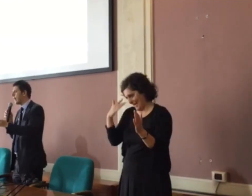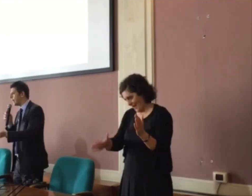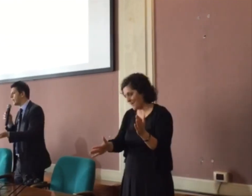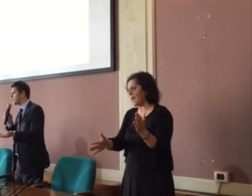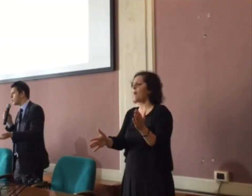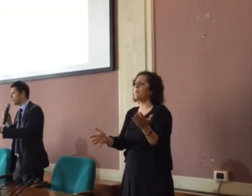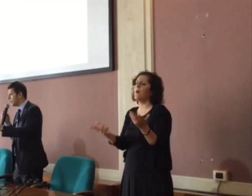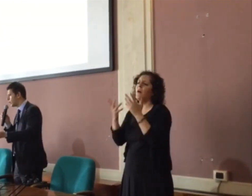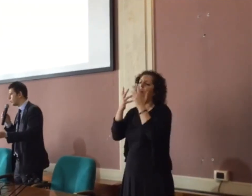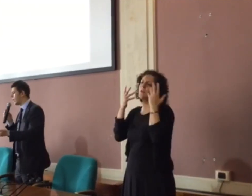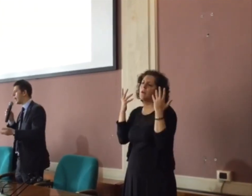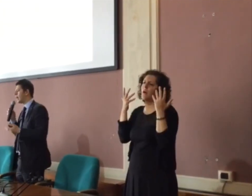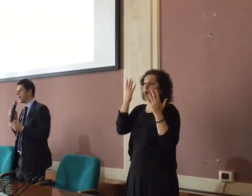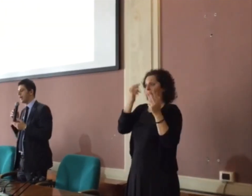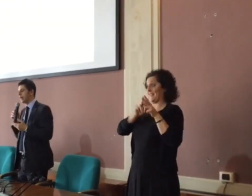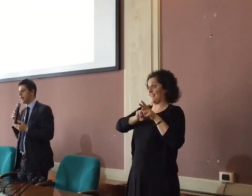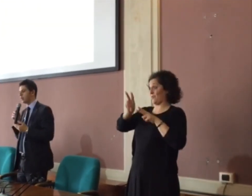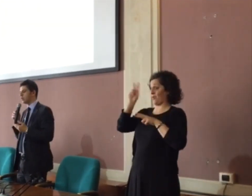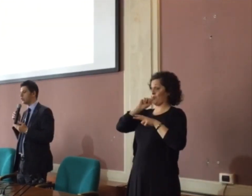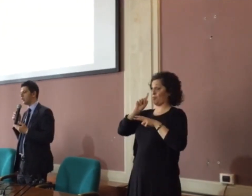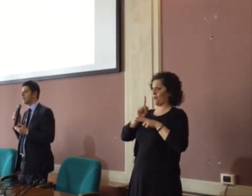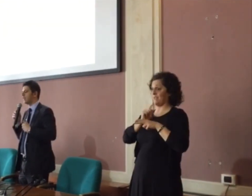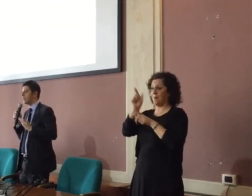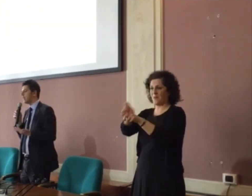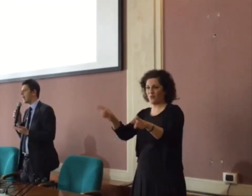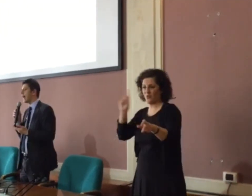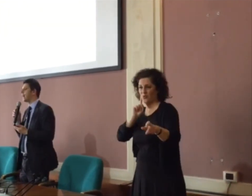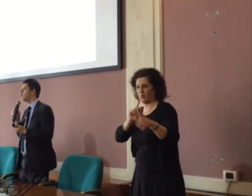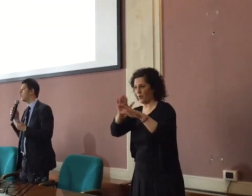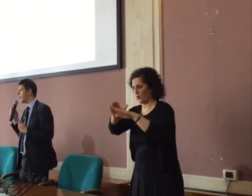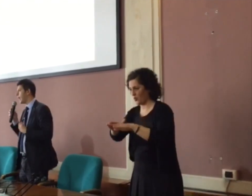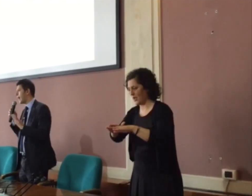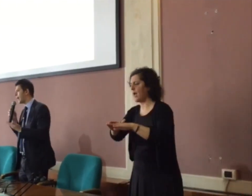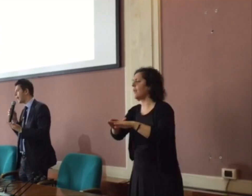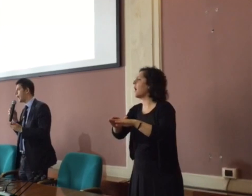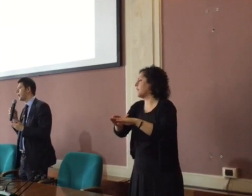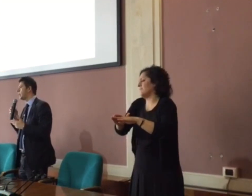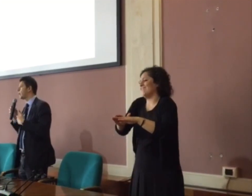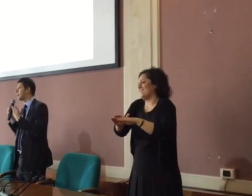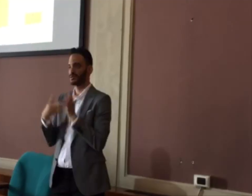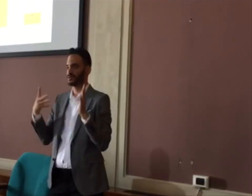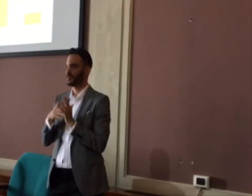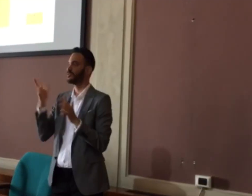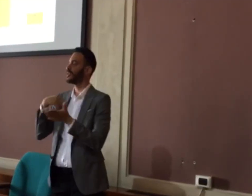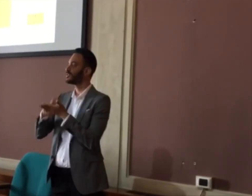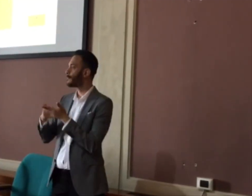dell'ente nazionale sordi che tutela le persone sorde ha il dovere anche di guardare colleghi a chiedere